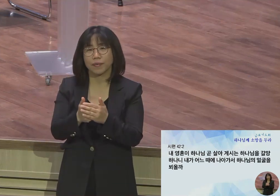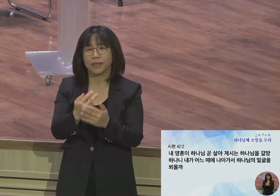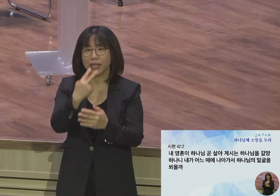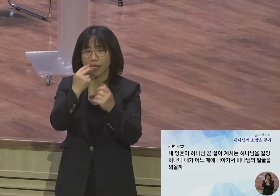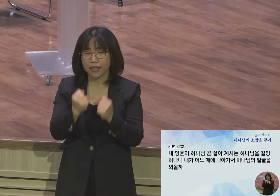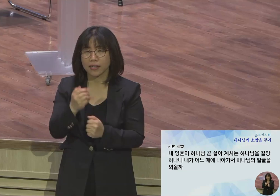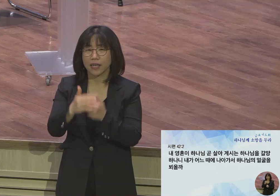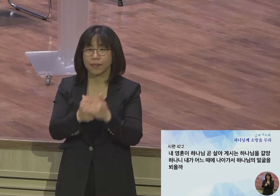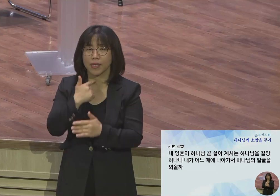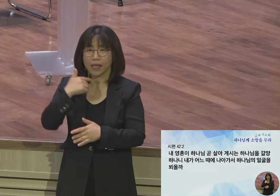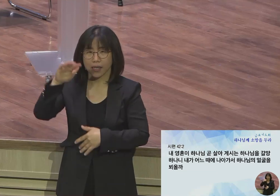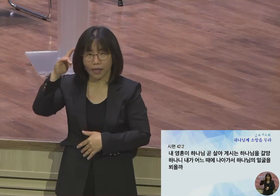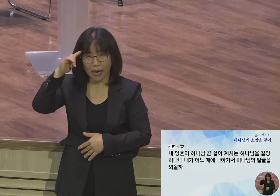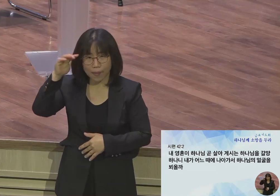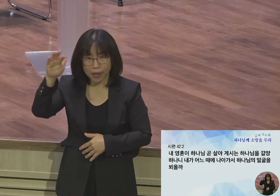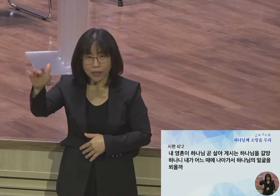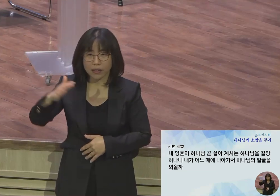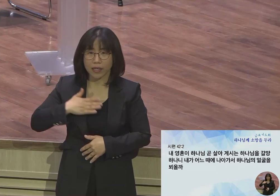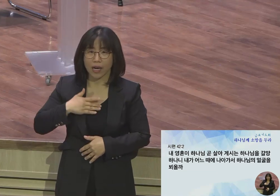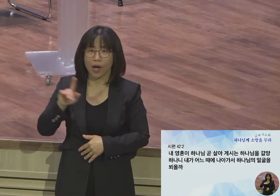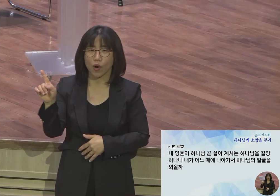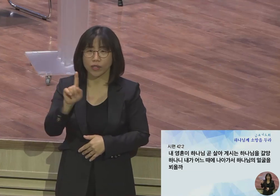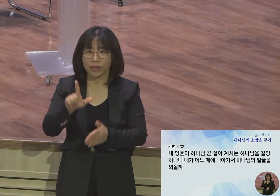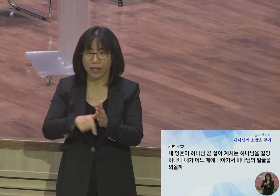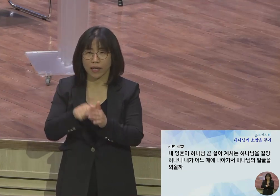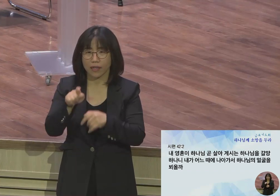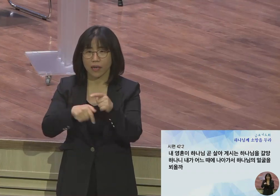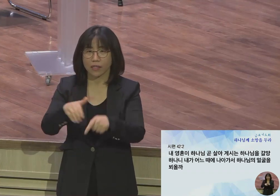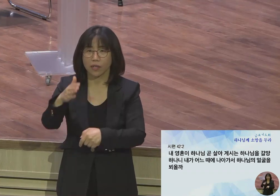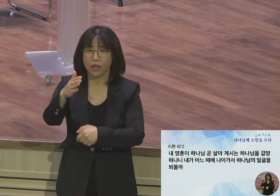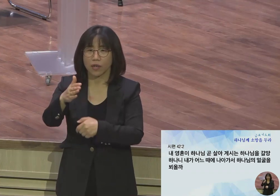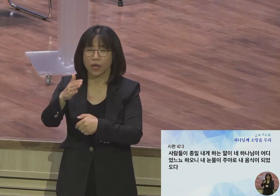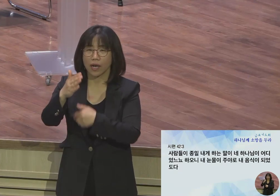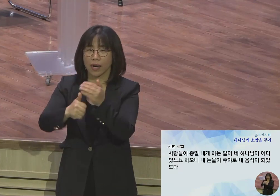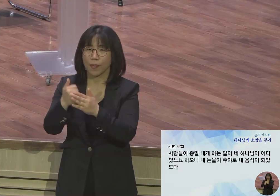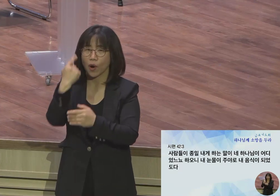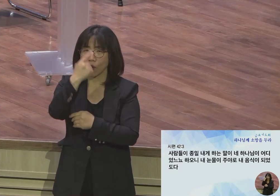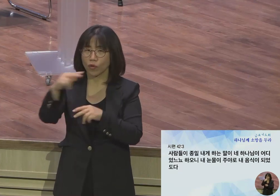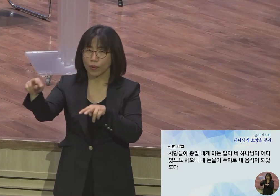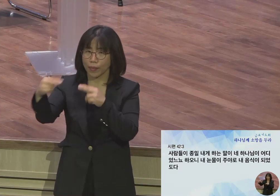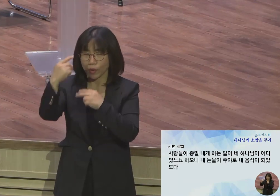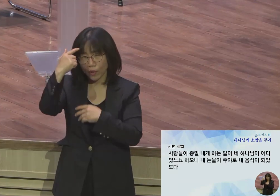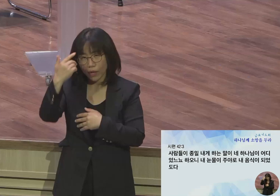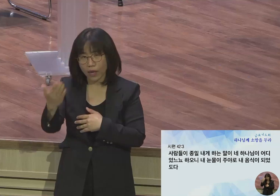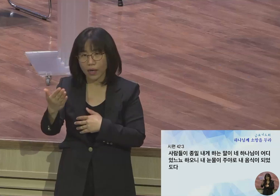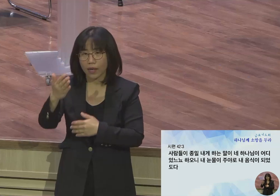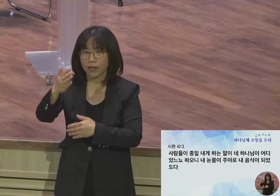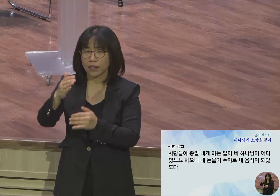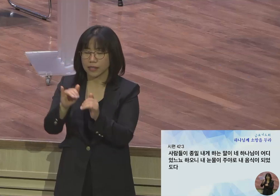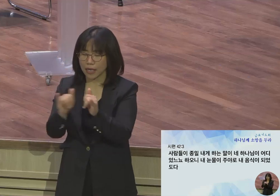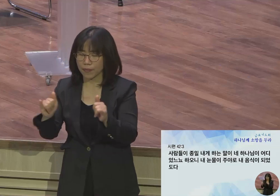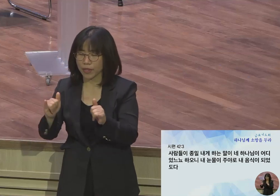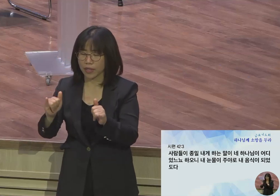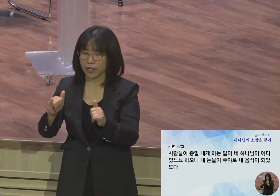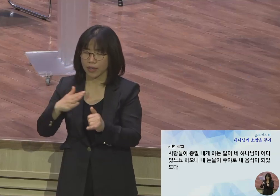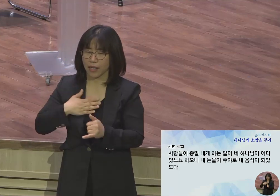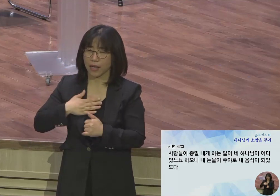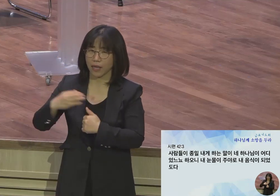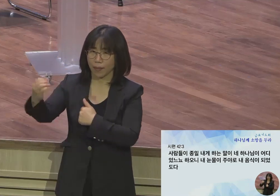내가 오늘 내가 성한 내 얼굴을 배우다. 사람들이 종일 내게 하는 말이 내 하나님이 어디 있느냐